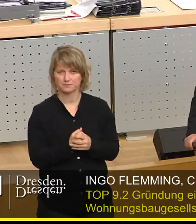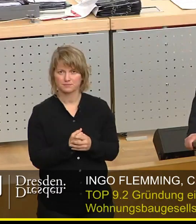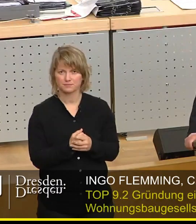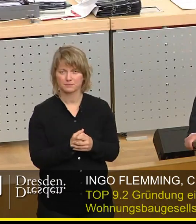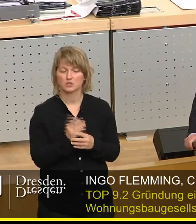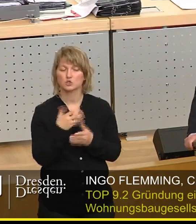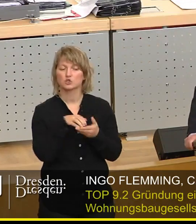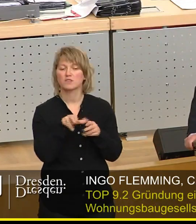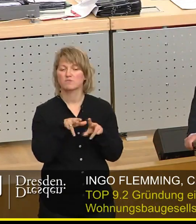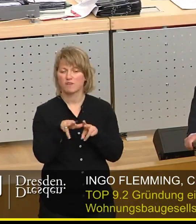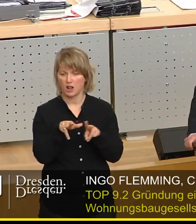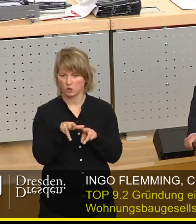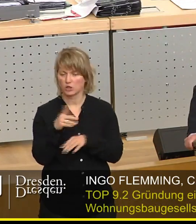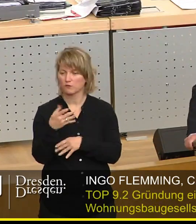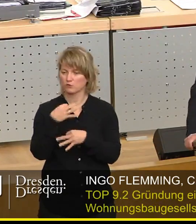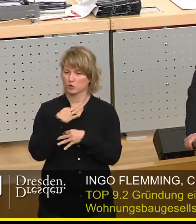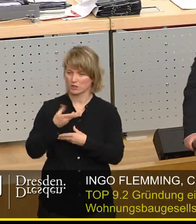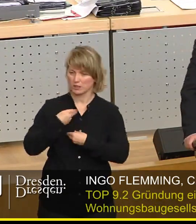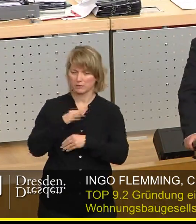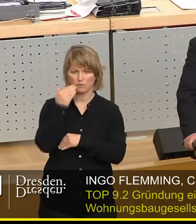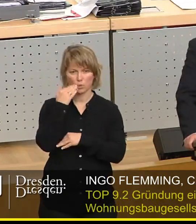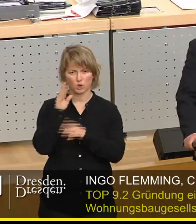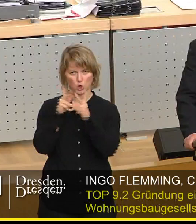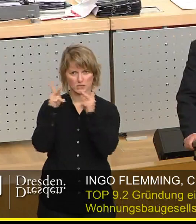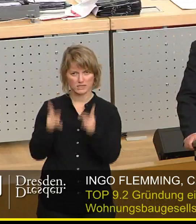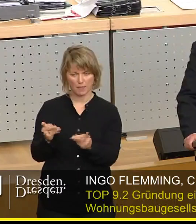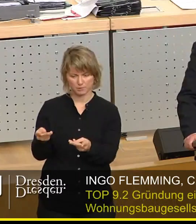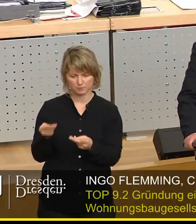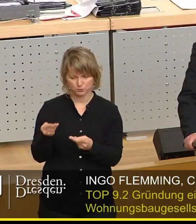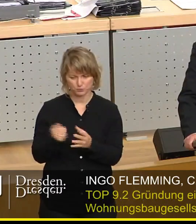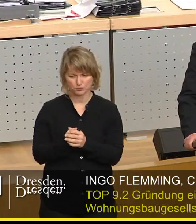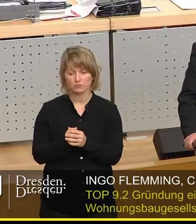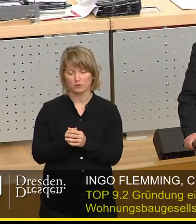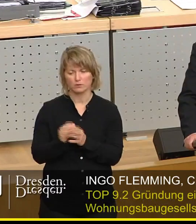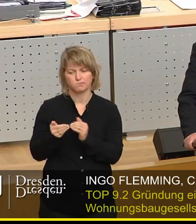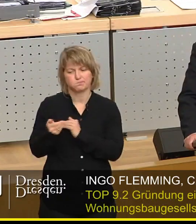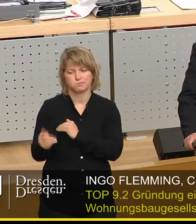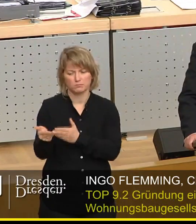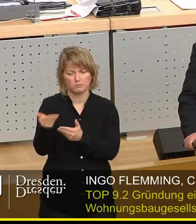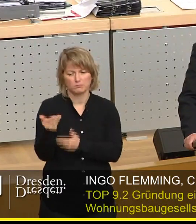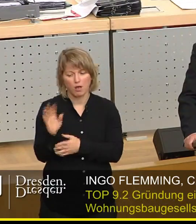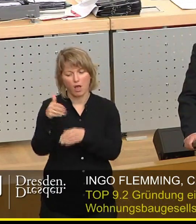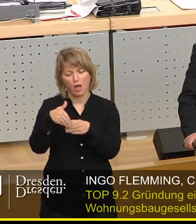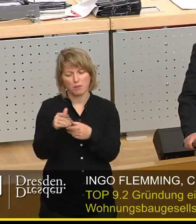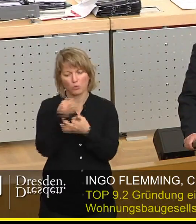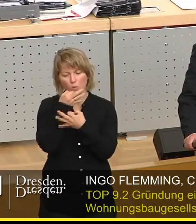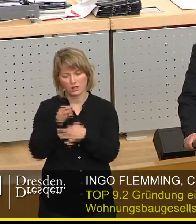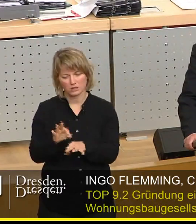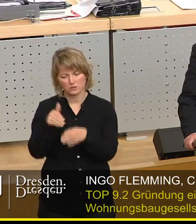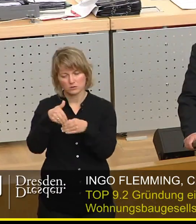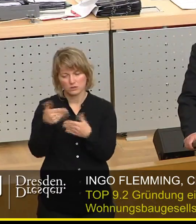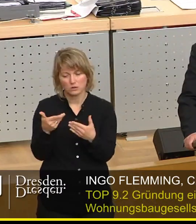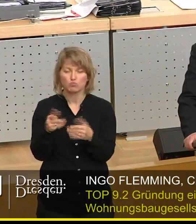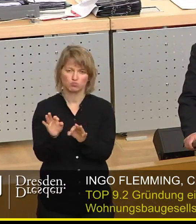der Stadtverwaltung ein Wohnkonzept vorlegen lassen. Das kam verzögert, aber es ist qualitativ ausgesprochen gut.